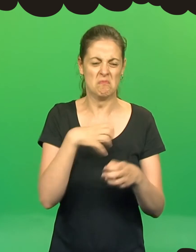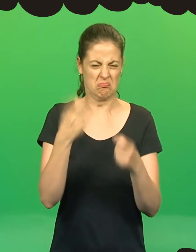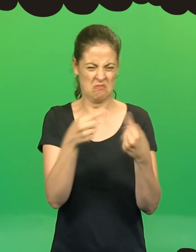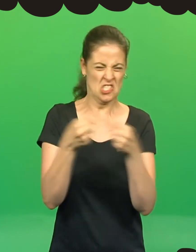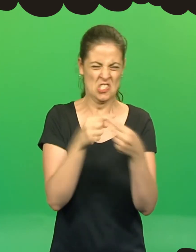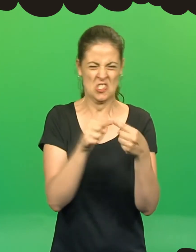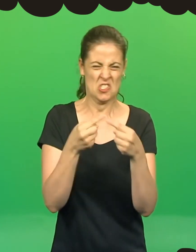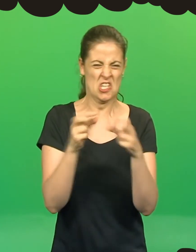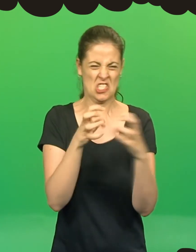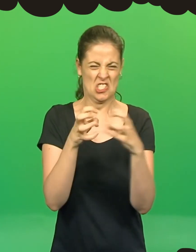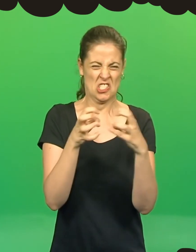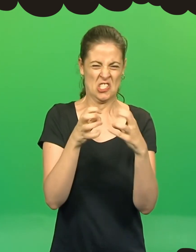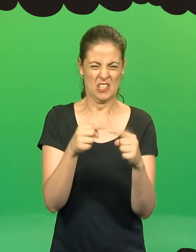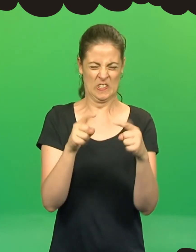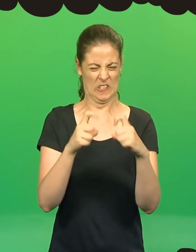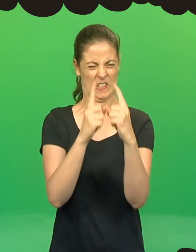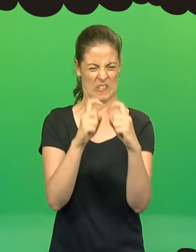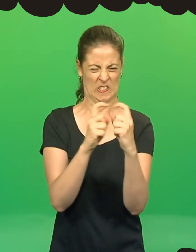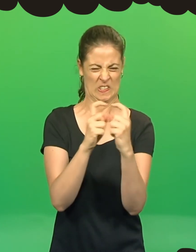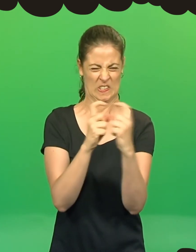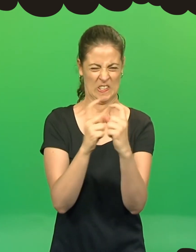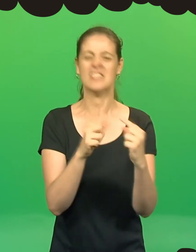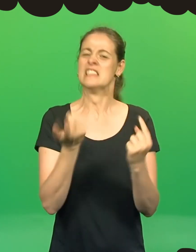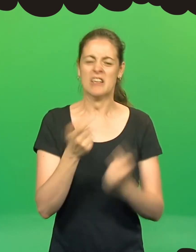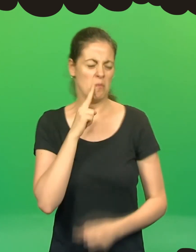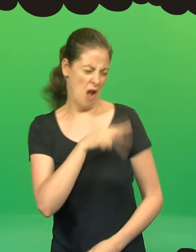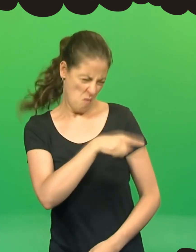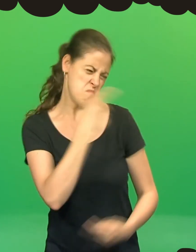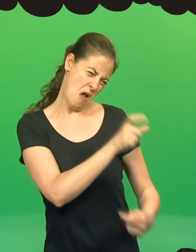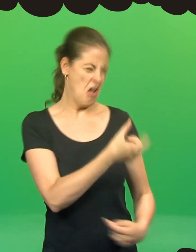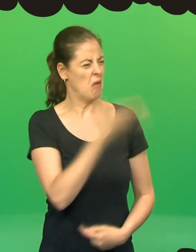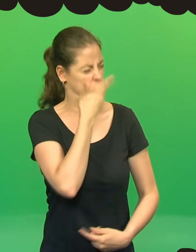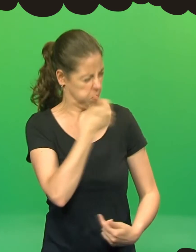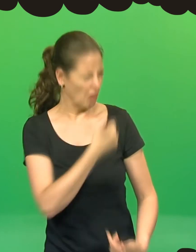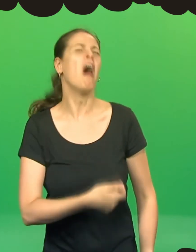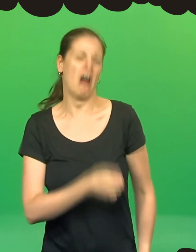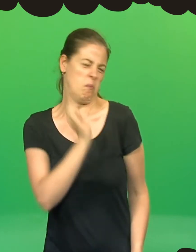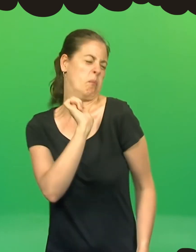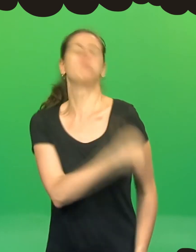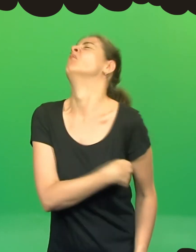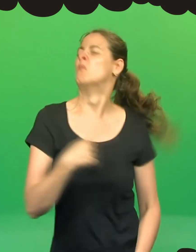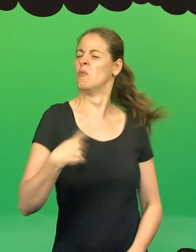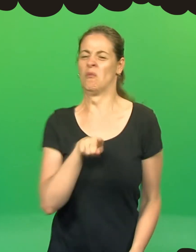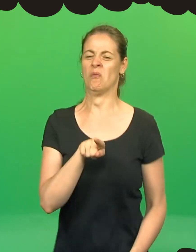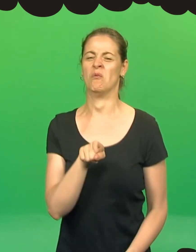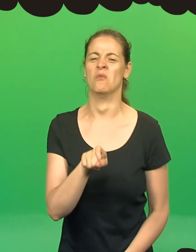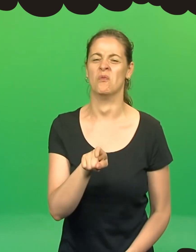Entretanto, as angas recomeçaram quando as lagartas começaram a reparar que a Ana